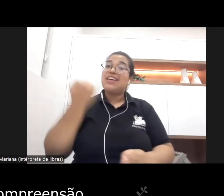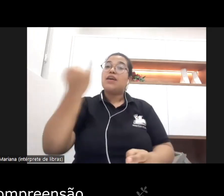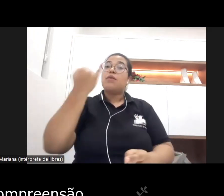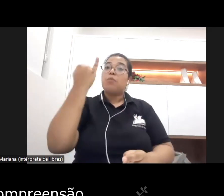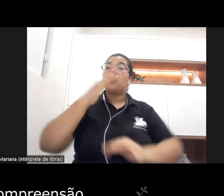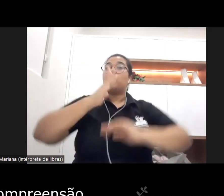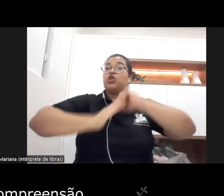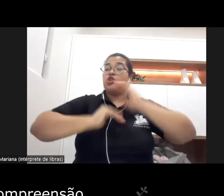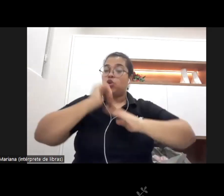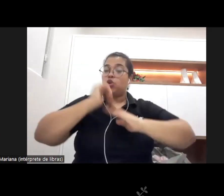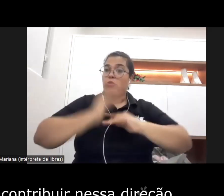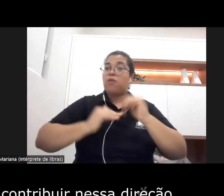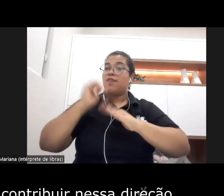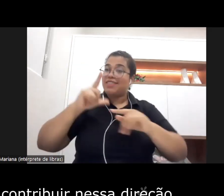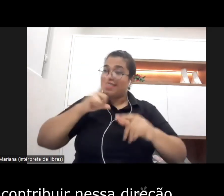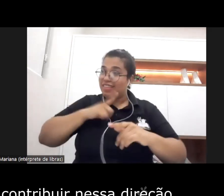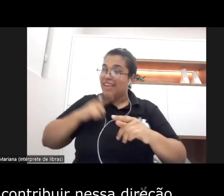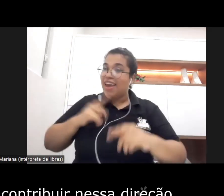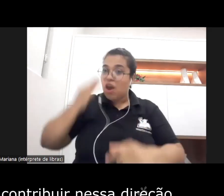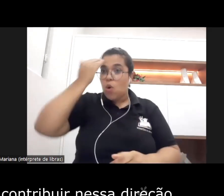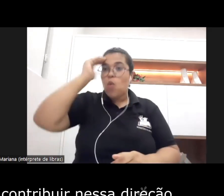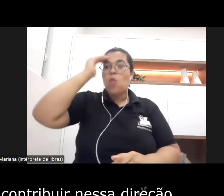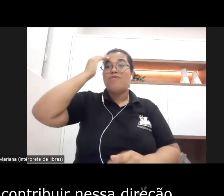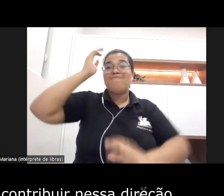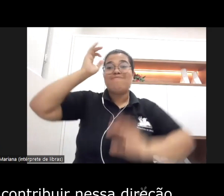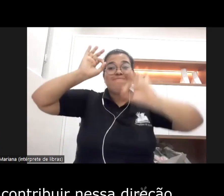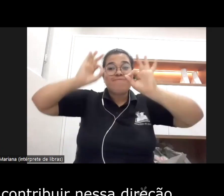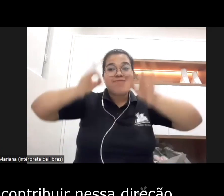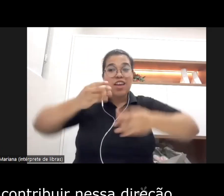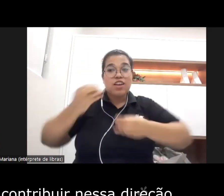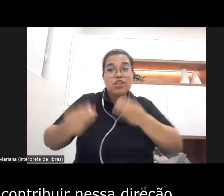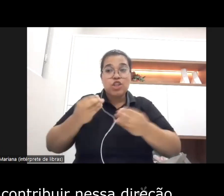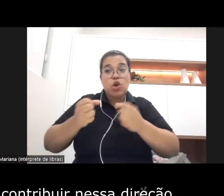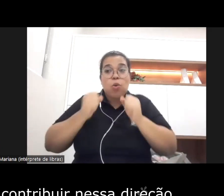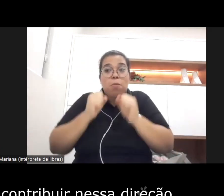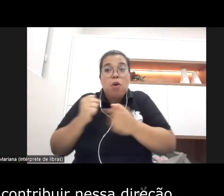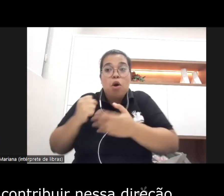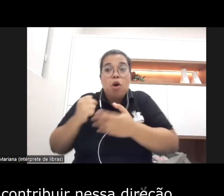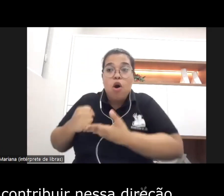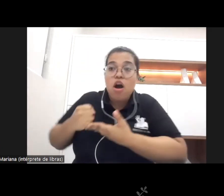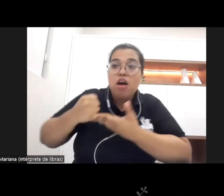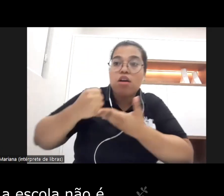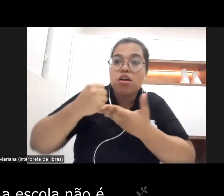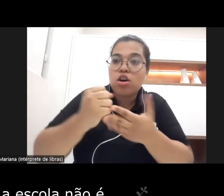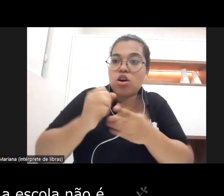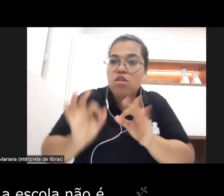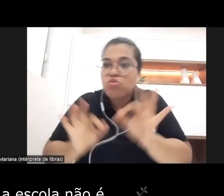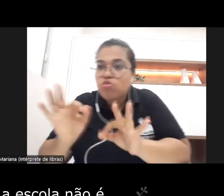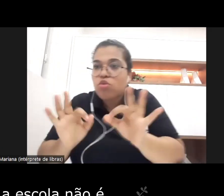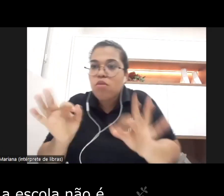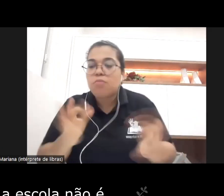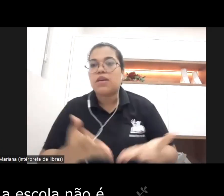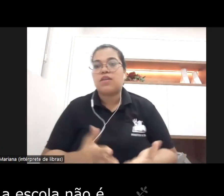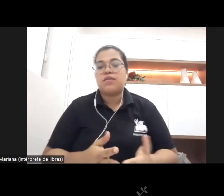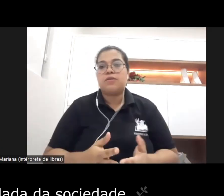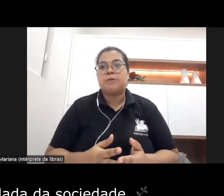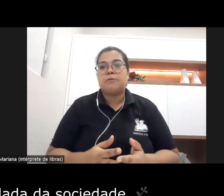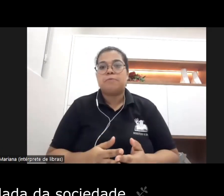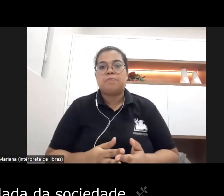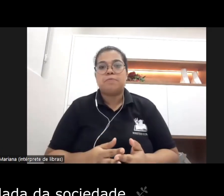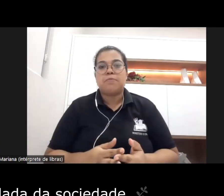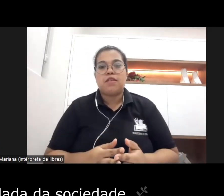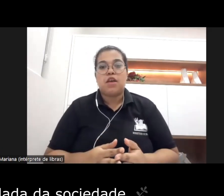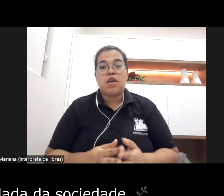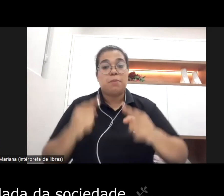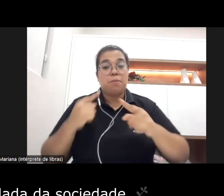né uma certa compreensão de como que eles podem contribuir nessa direção né na medida que a escola não é uma